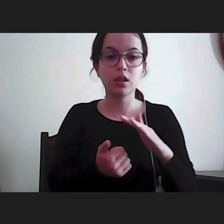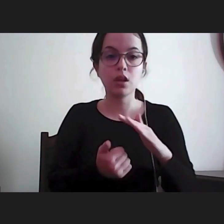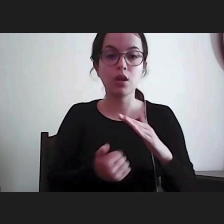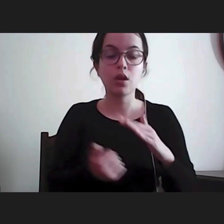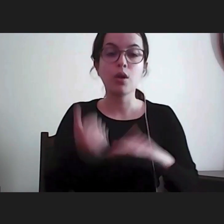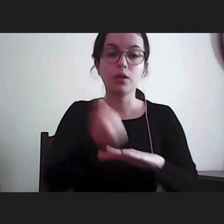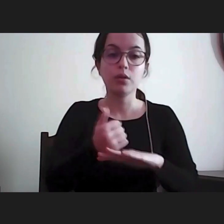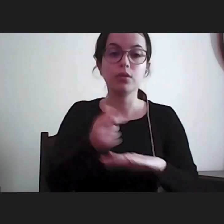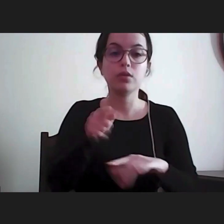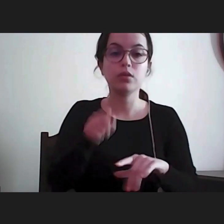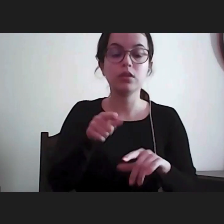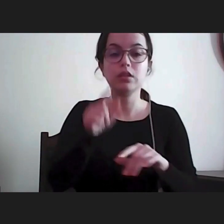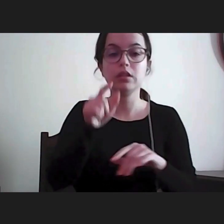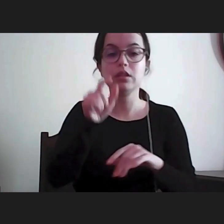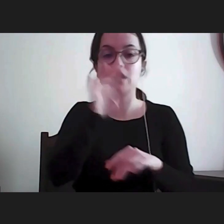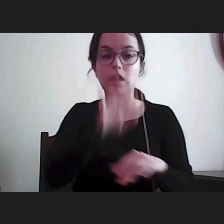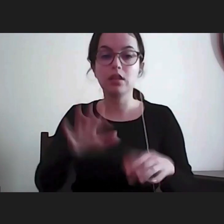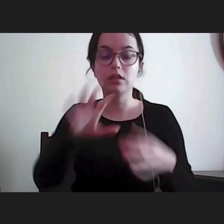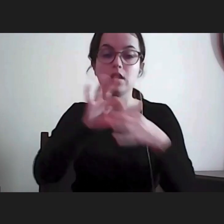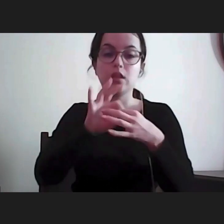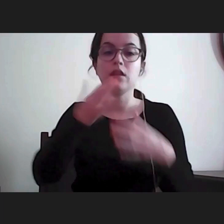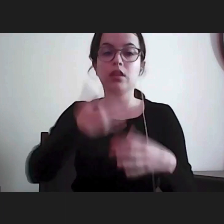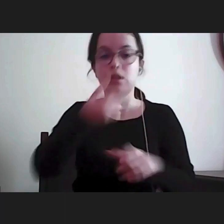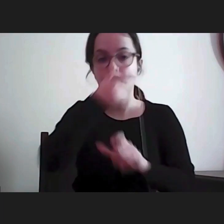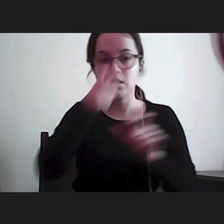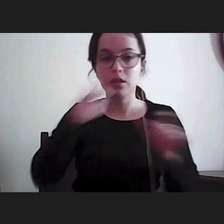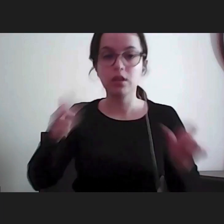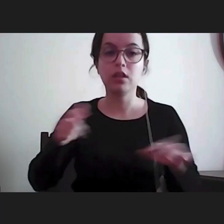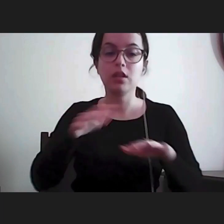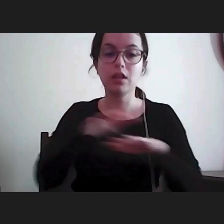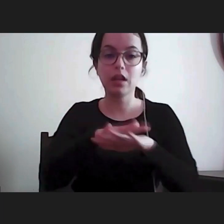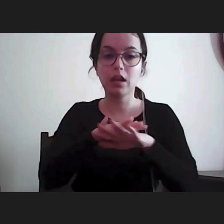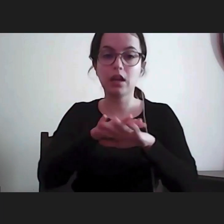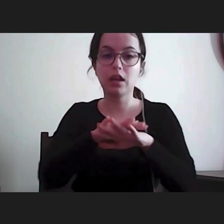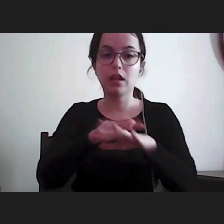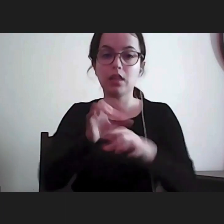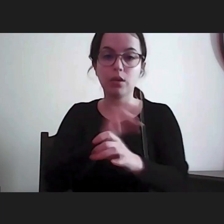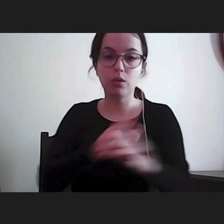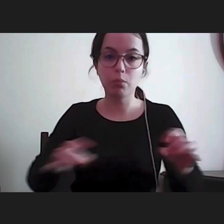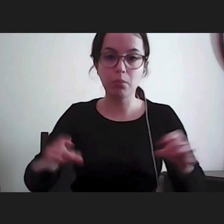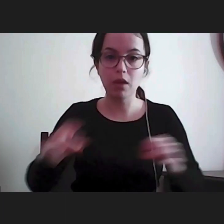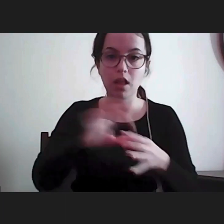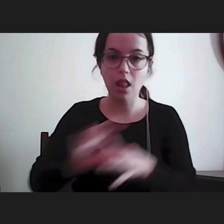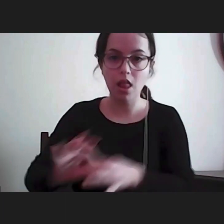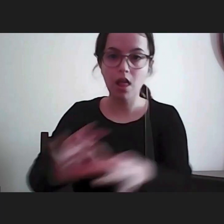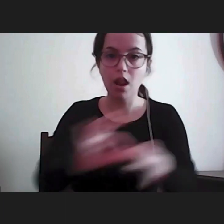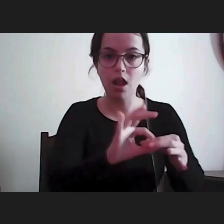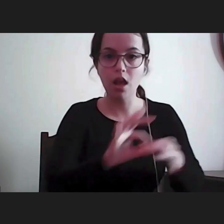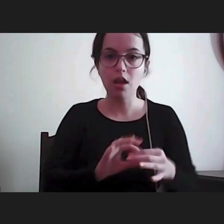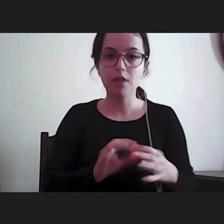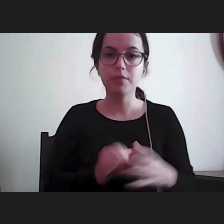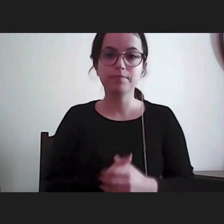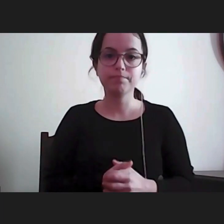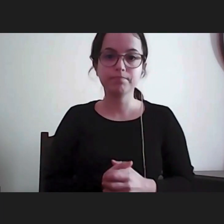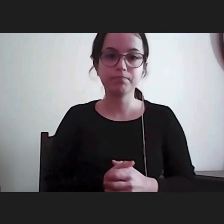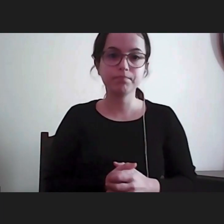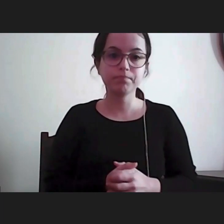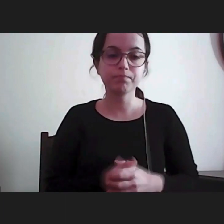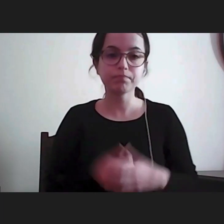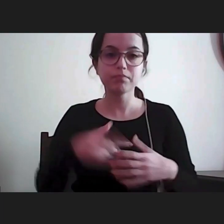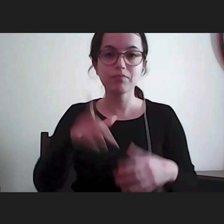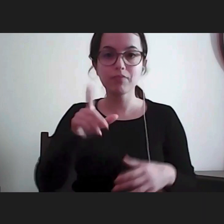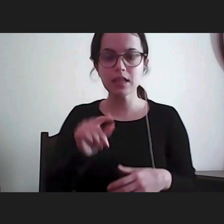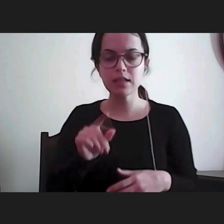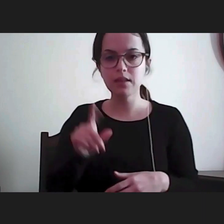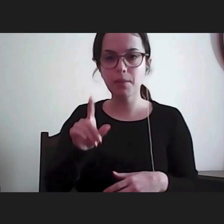Global das Instituições Nacionais de Direitos Humanos, da Rede Europeia das Instituições Nacionais de Direitos Humanos, mas há que